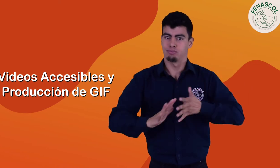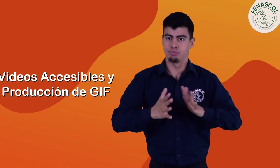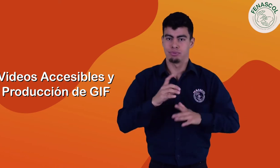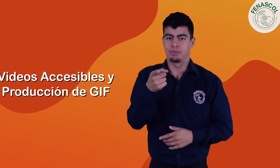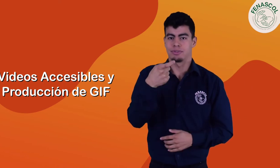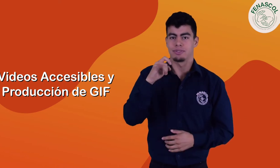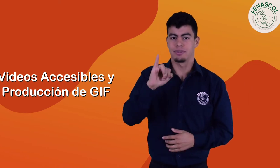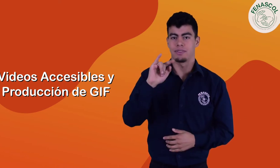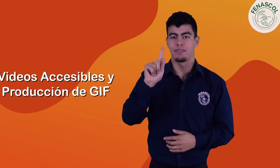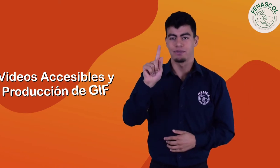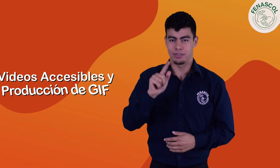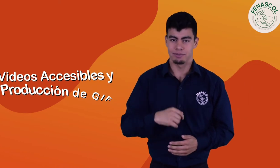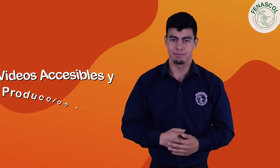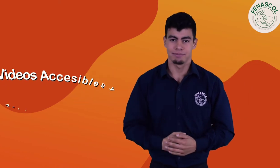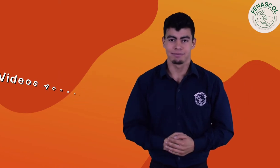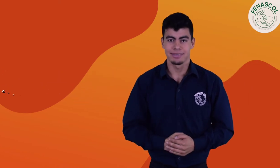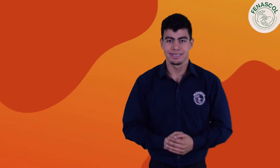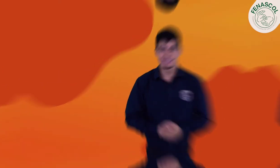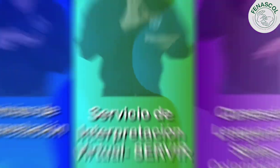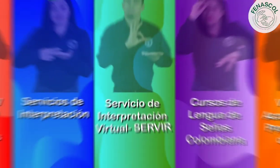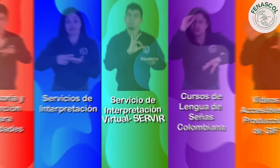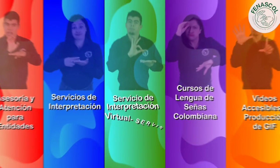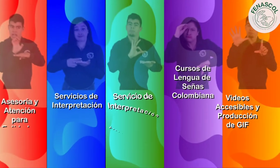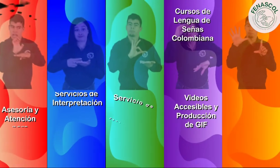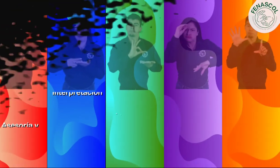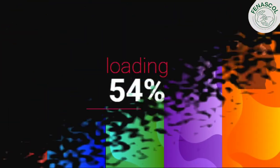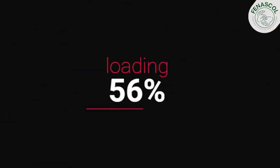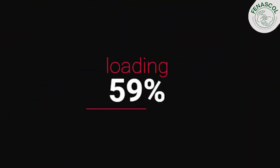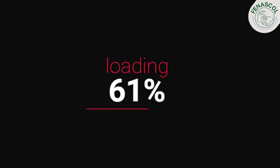Cuarto, traducción de GIF para página web.